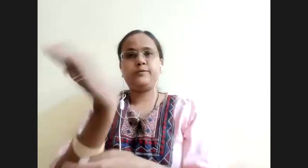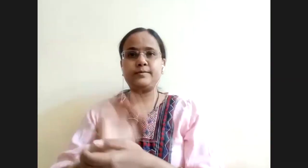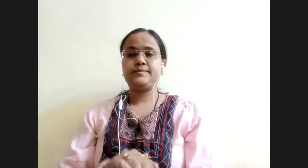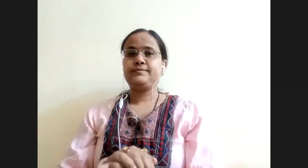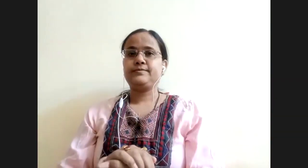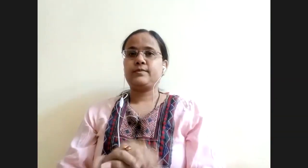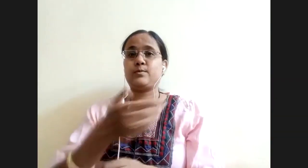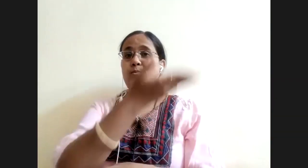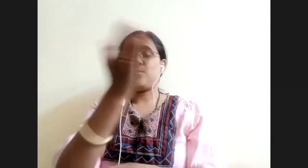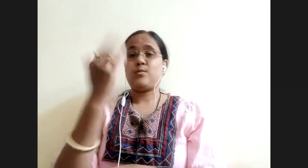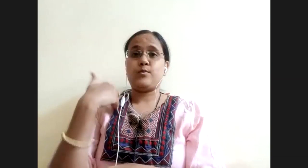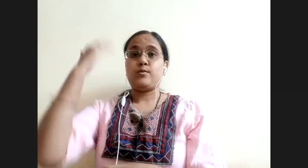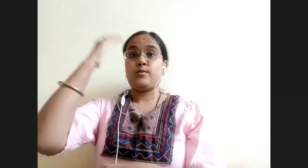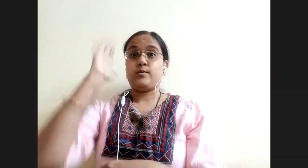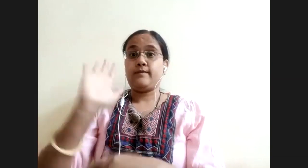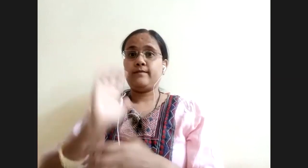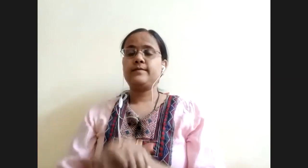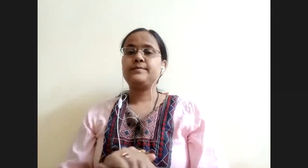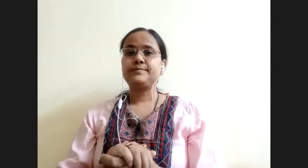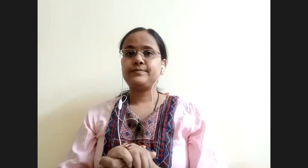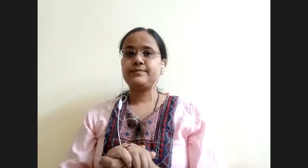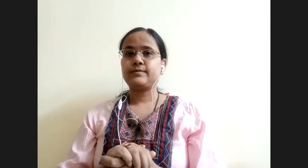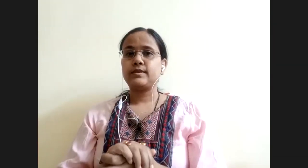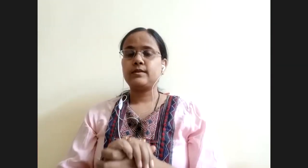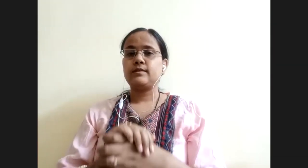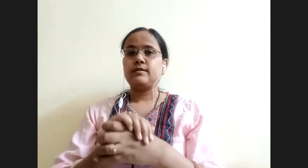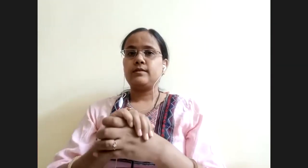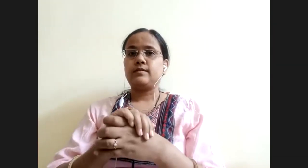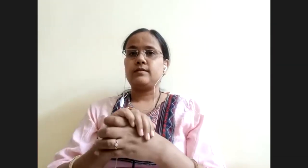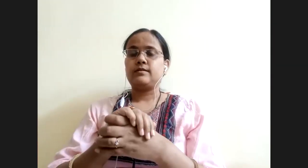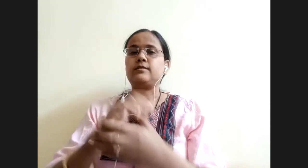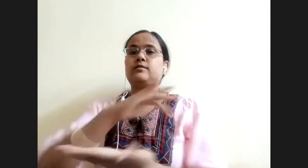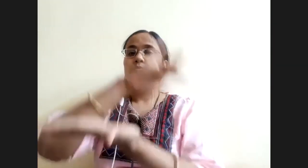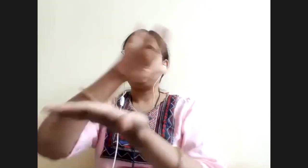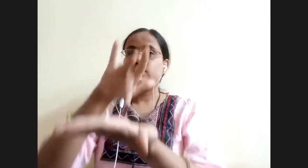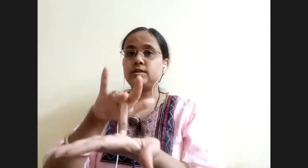सभी जानते हैं कि केंद्रिय सतरक्ता आयोग के निर्देश पर